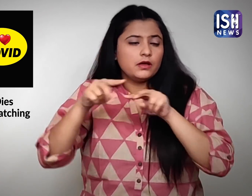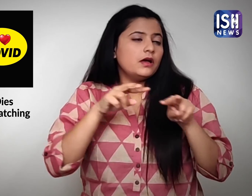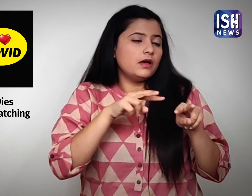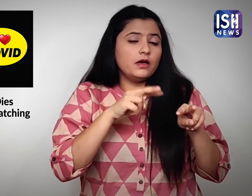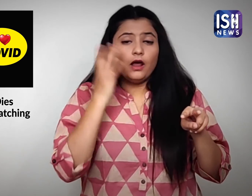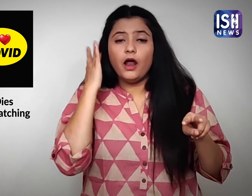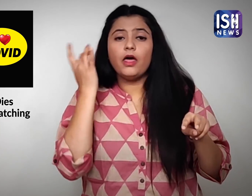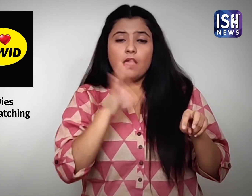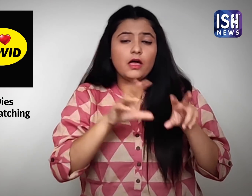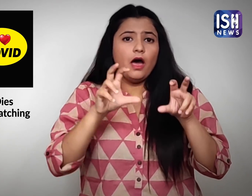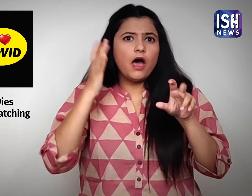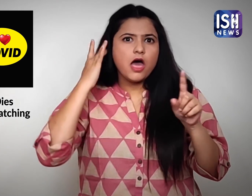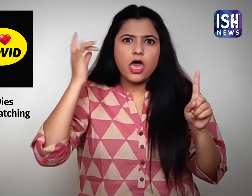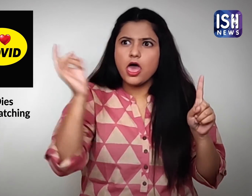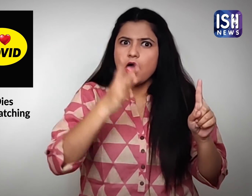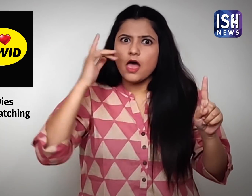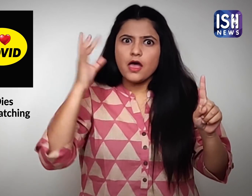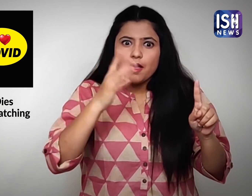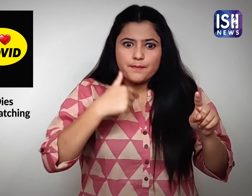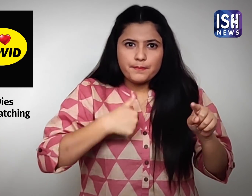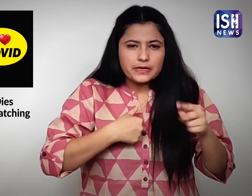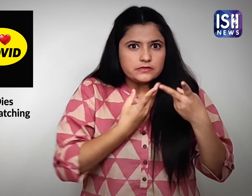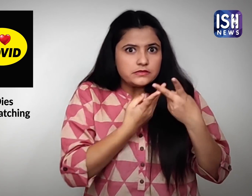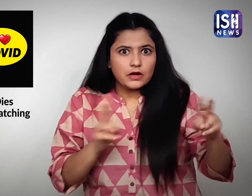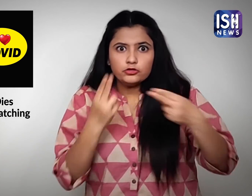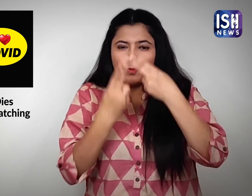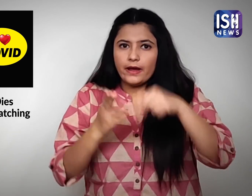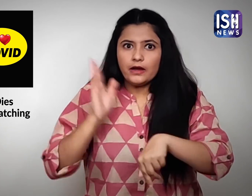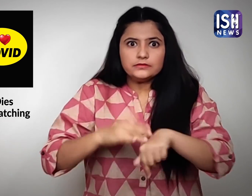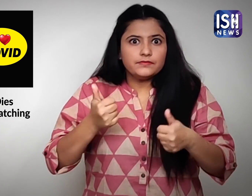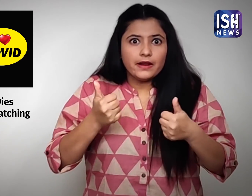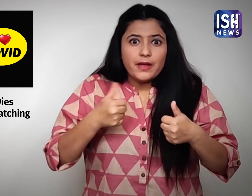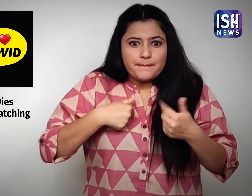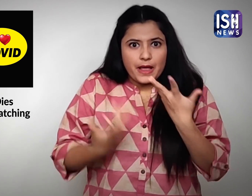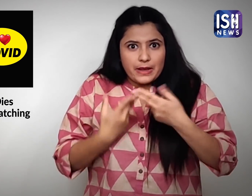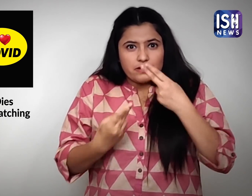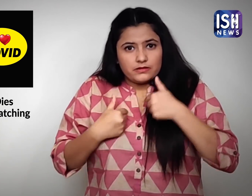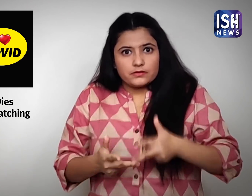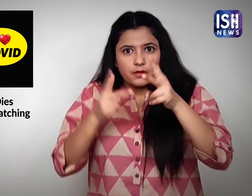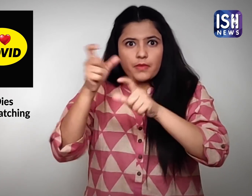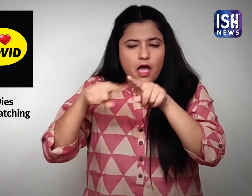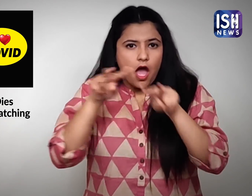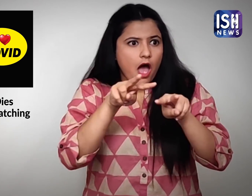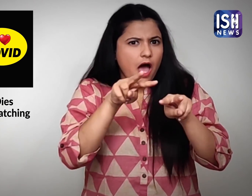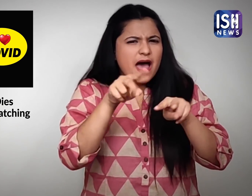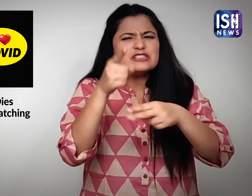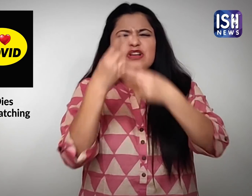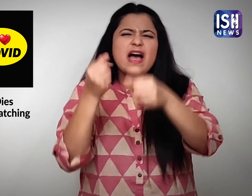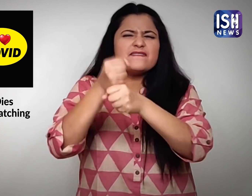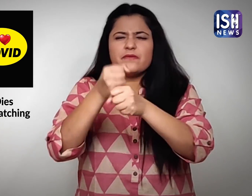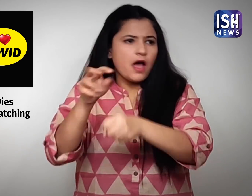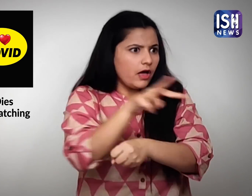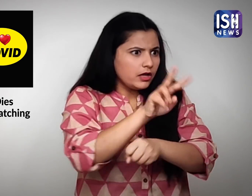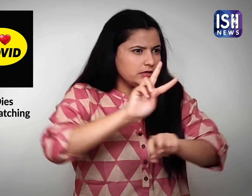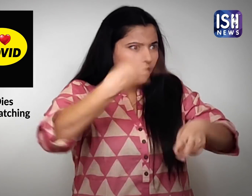कई लोग उन्हें नजर अंदास करते रहते हैं लेकिन मुझे उमीद है कि मेरा अनुभव लोगों को टीका करन के लिए परोच्चाहित करेगा